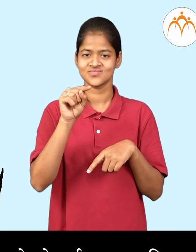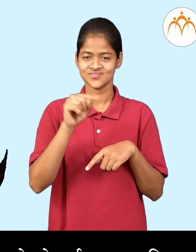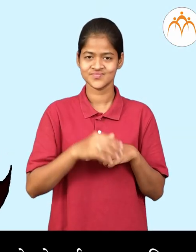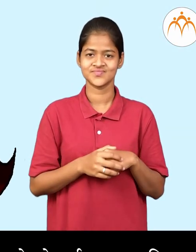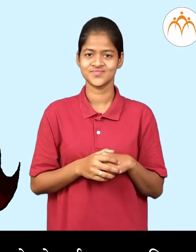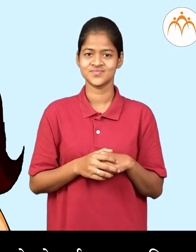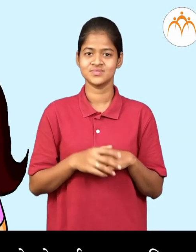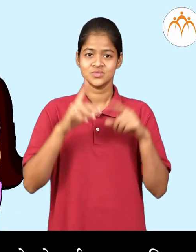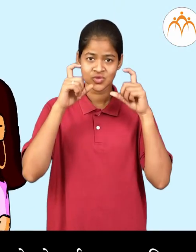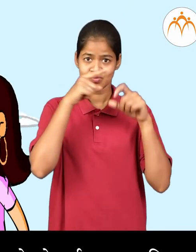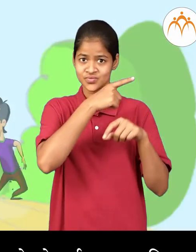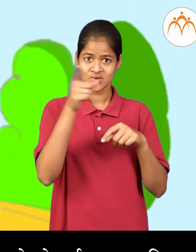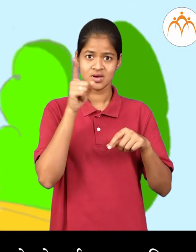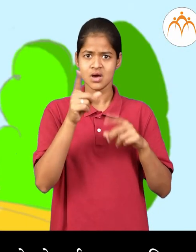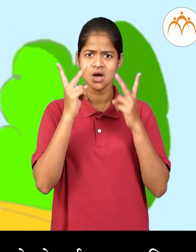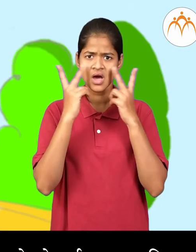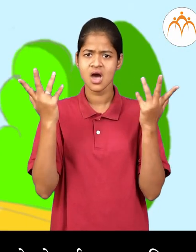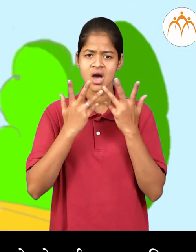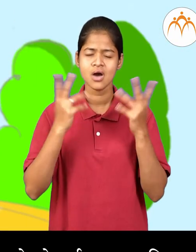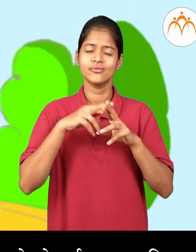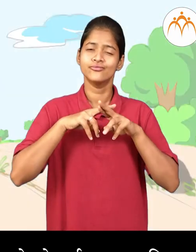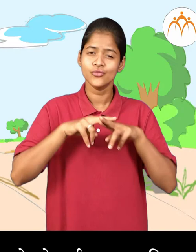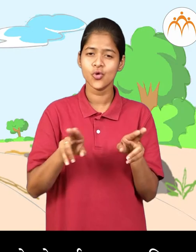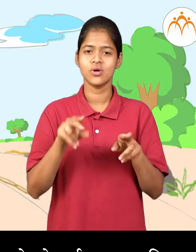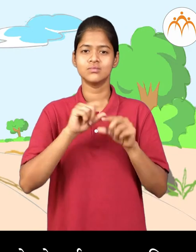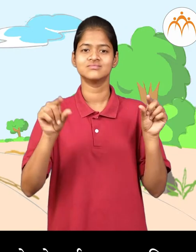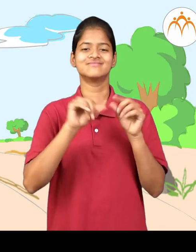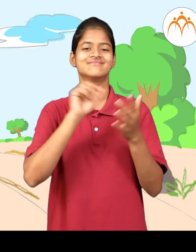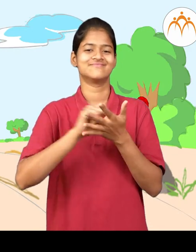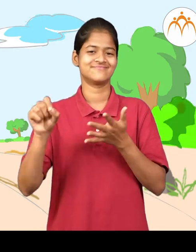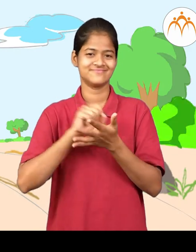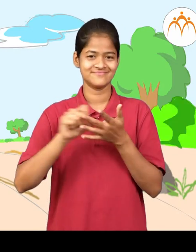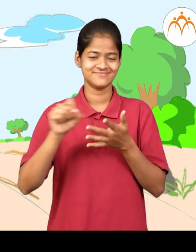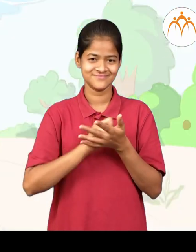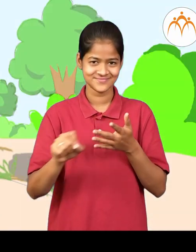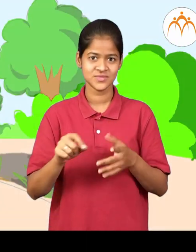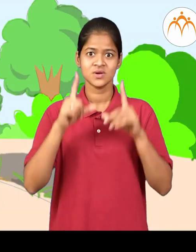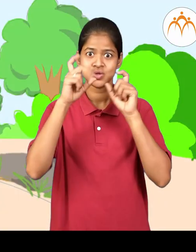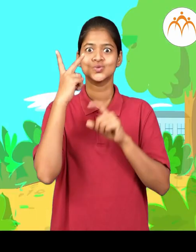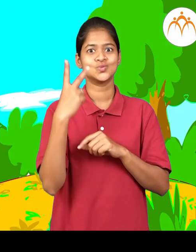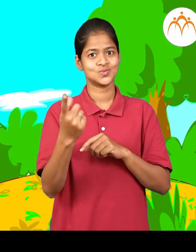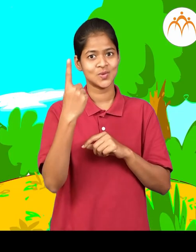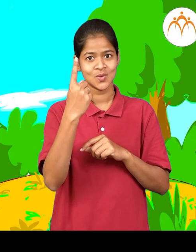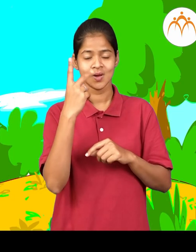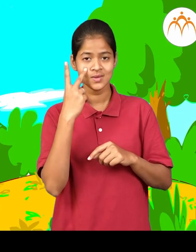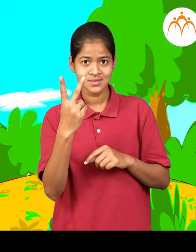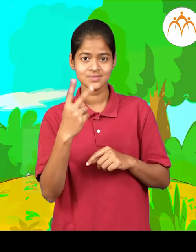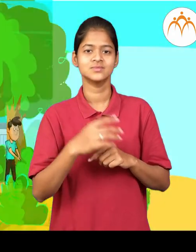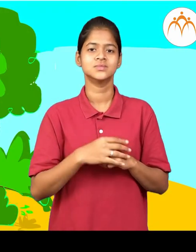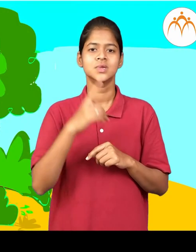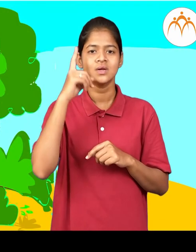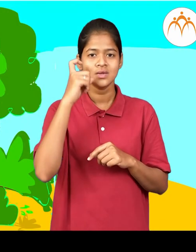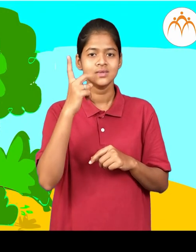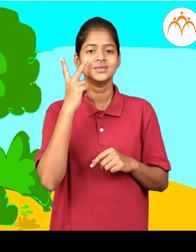दिसताहे ते पूर्ण वाक्यात लिहा एकेक चित्र बगून, एकेक